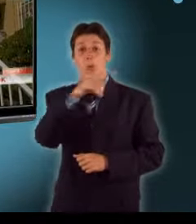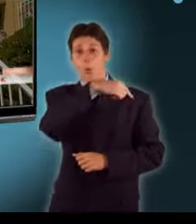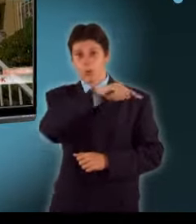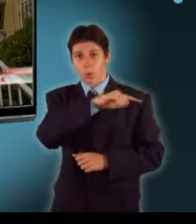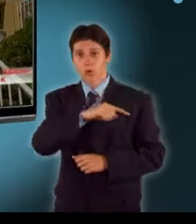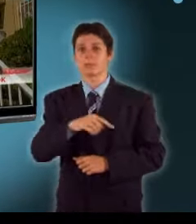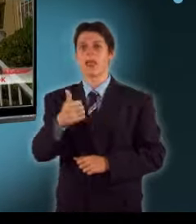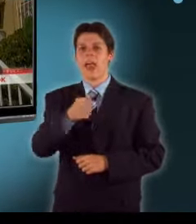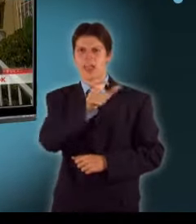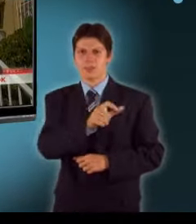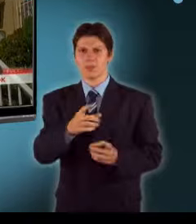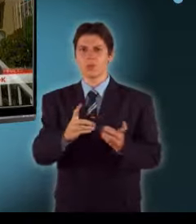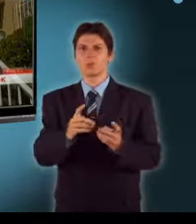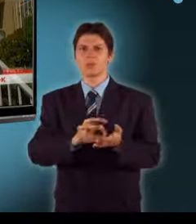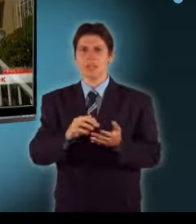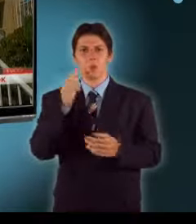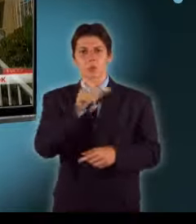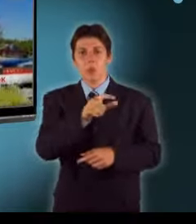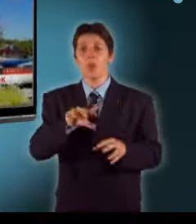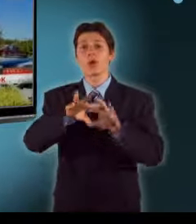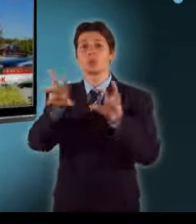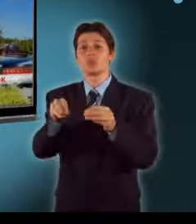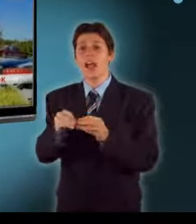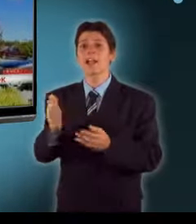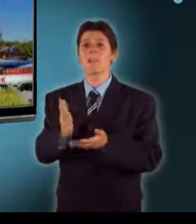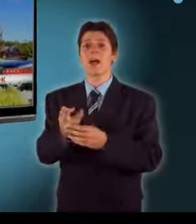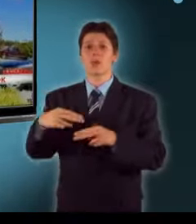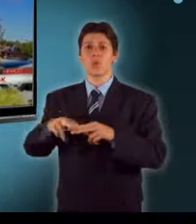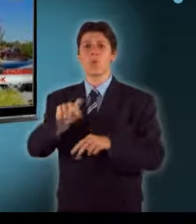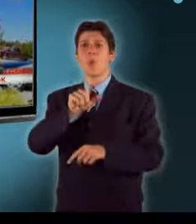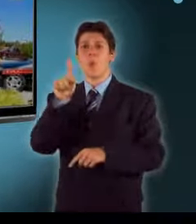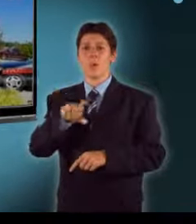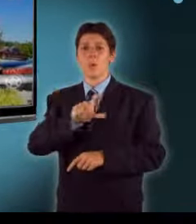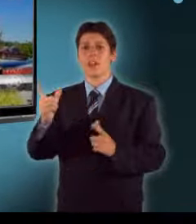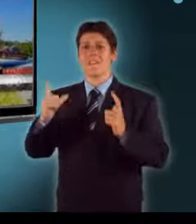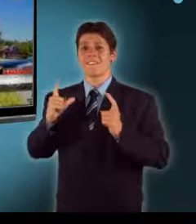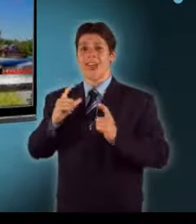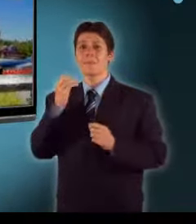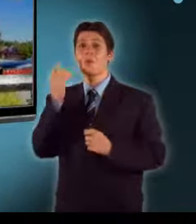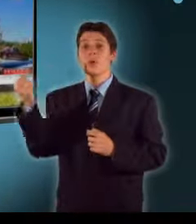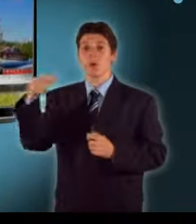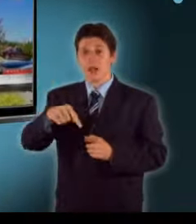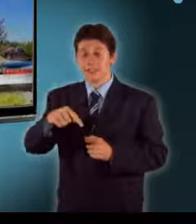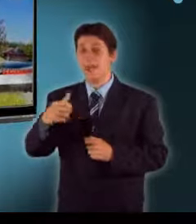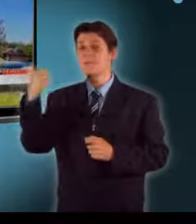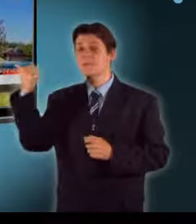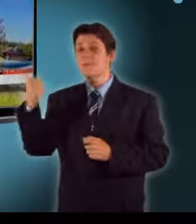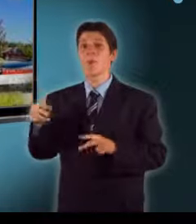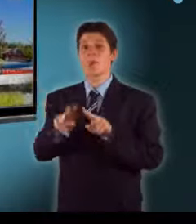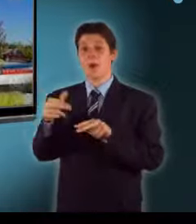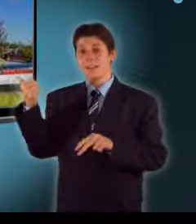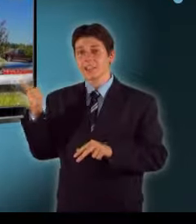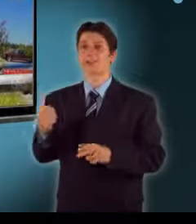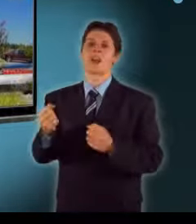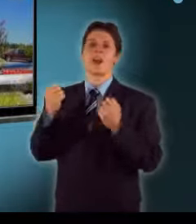hónapok óta várta, hogy az újságíró nő hazatérjen. Annyira jó, hogy hazajön. Köszönjük mindenkinek, aki imádkozott értünk és